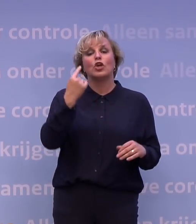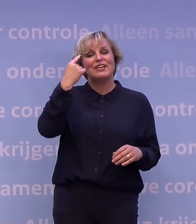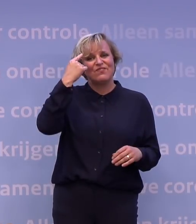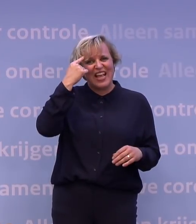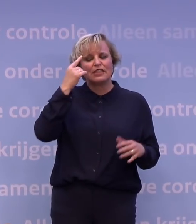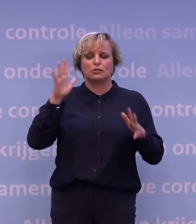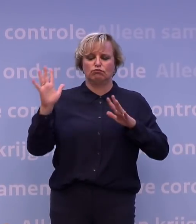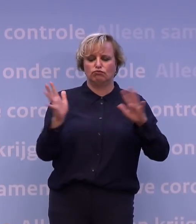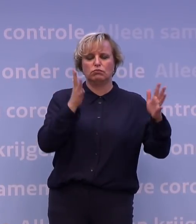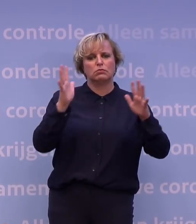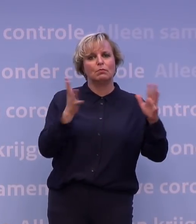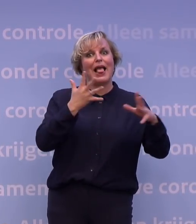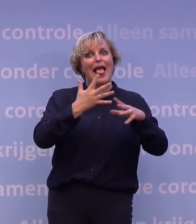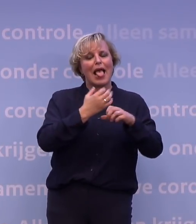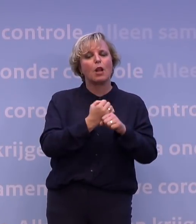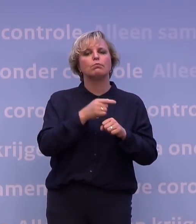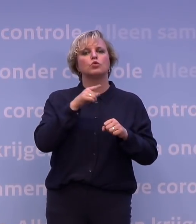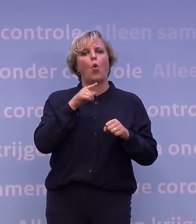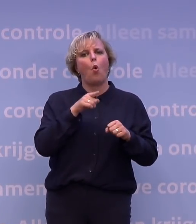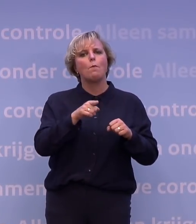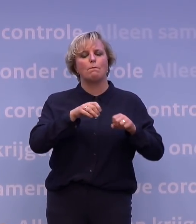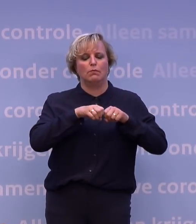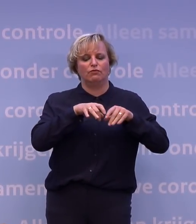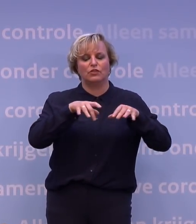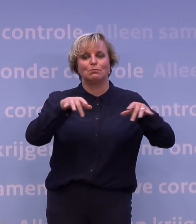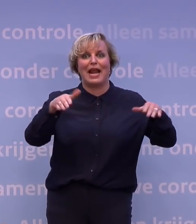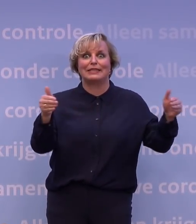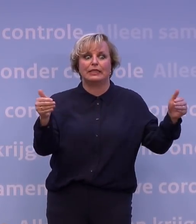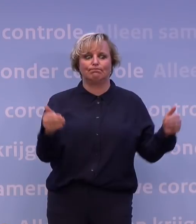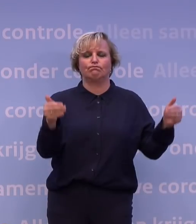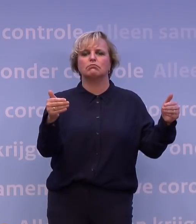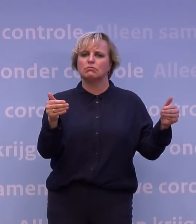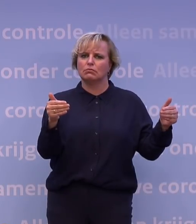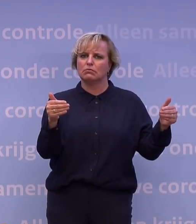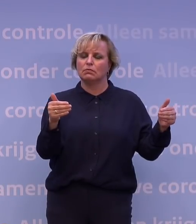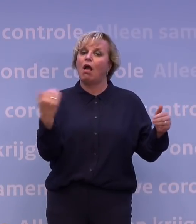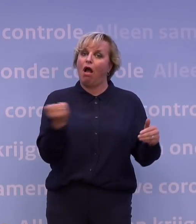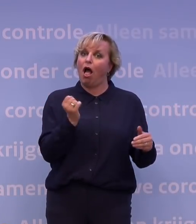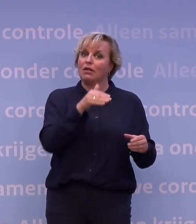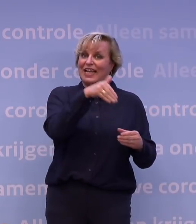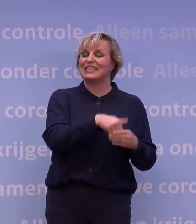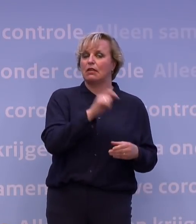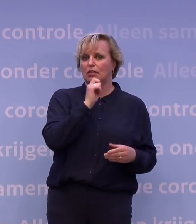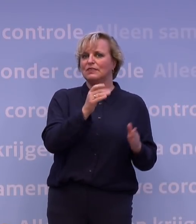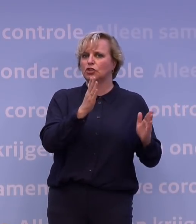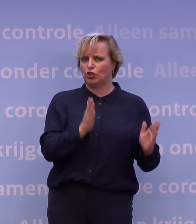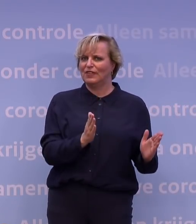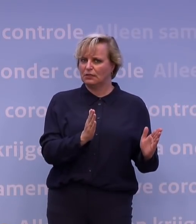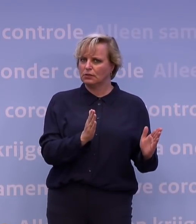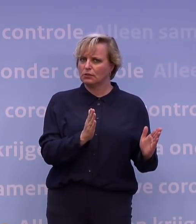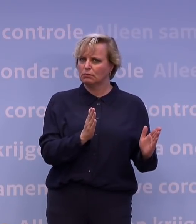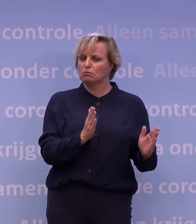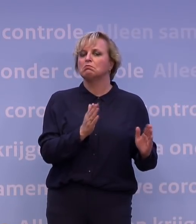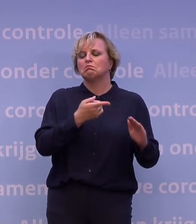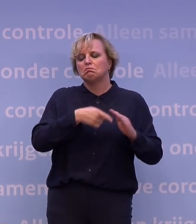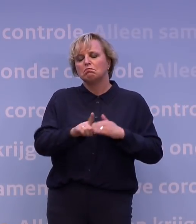gewoon helpt in het tegengaan van de verspreiding. Dus dat is altijd onderdeel geweest van de adviezen. Daarbij wordt verwezen naar de